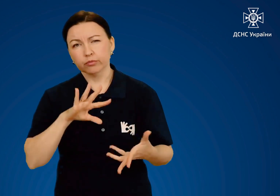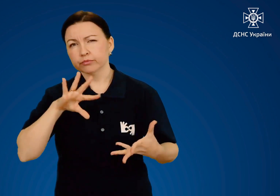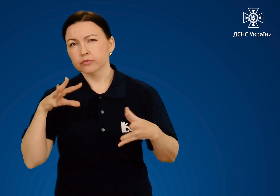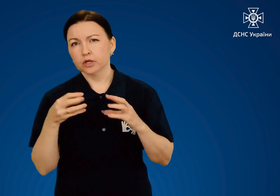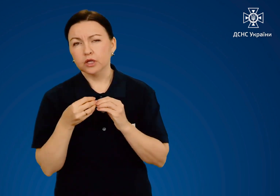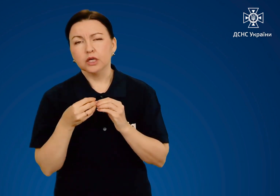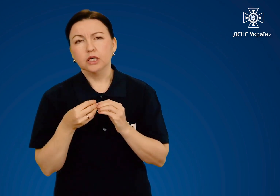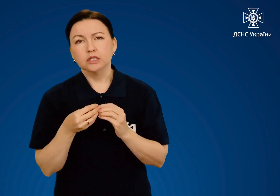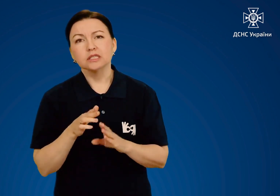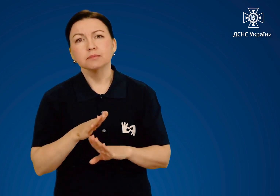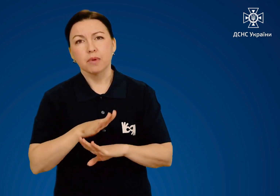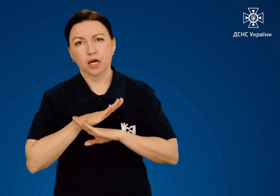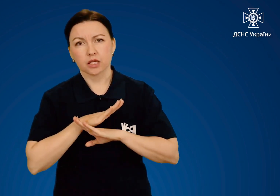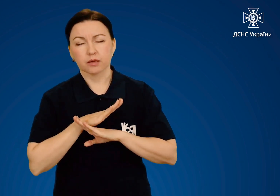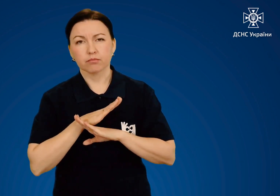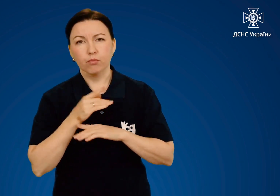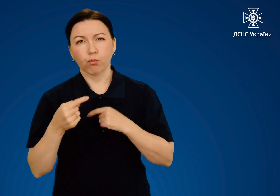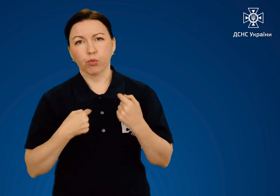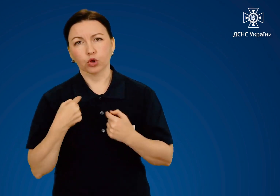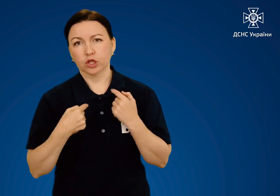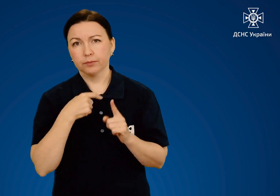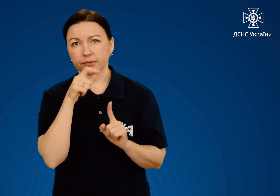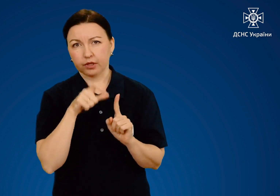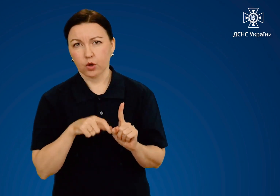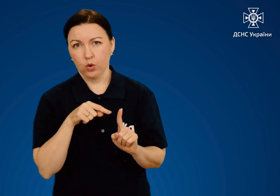травми призводять до смерті потерпілого.